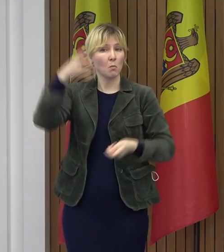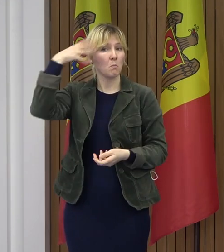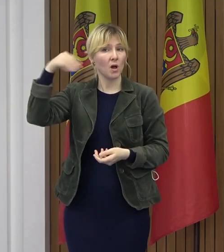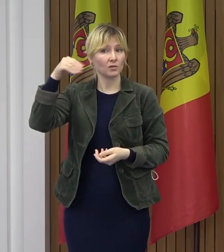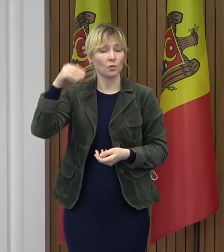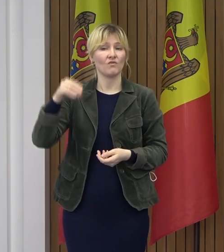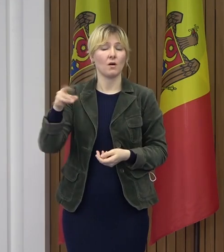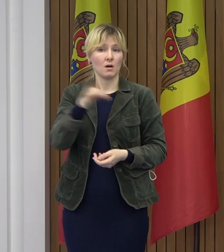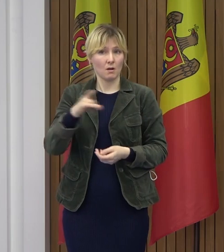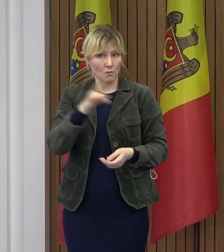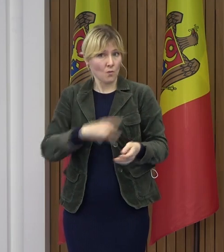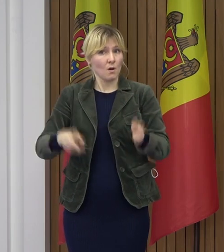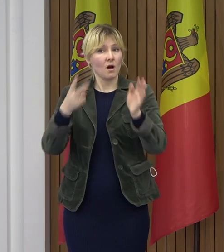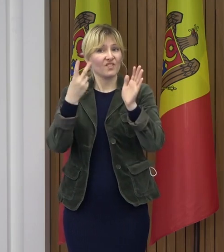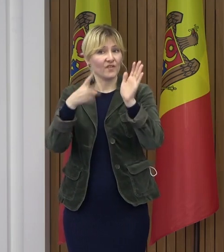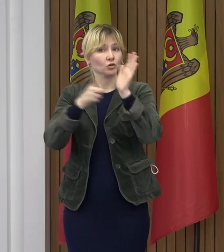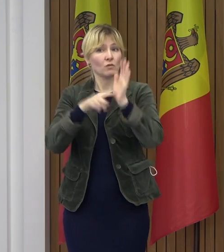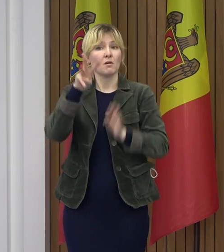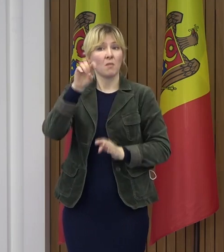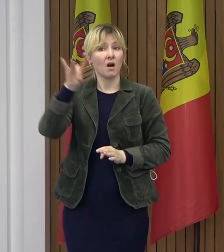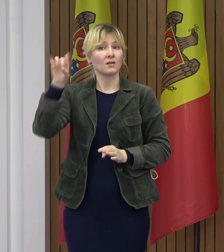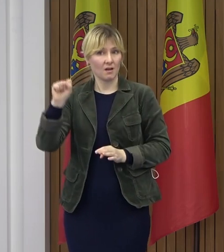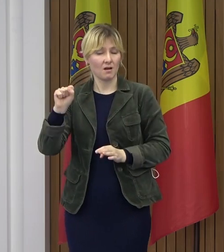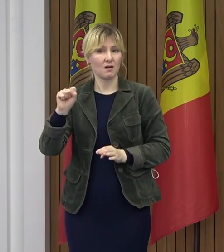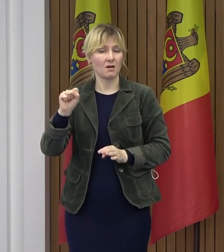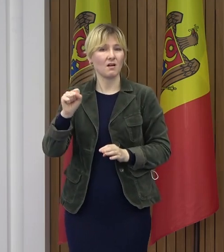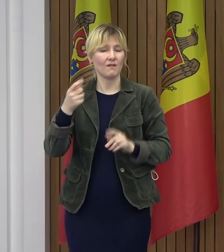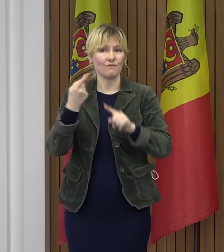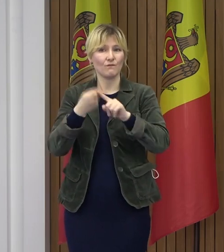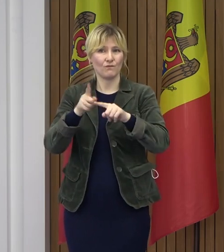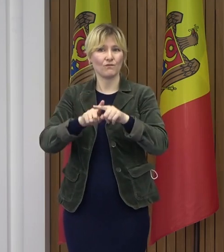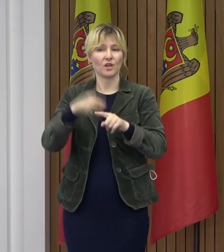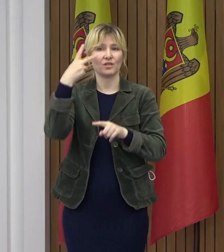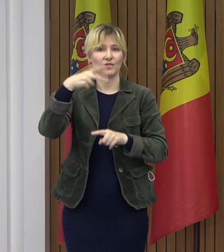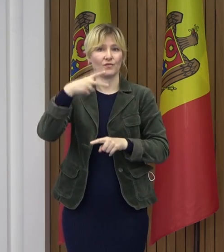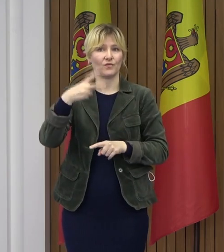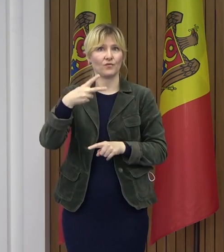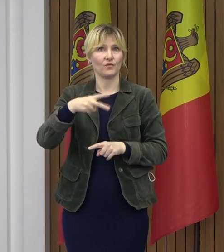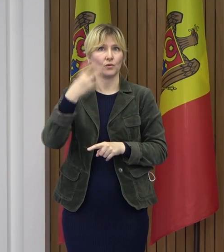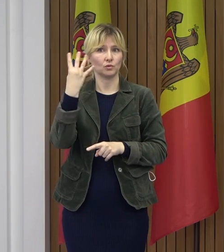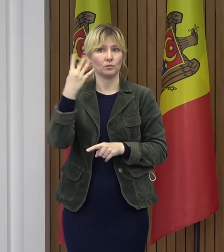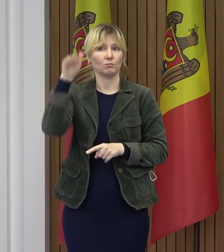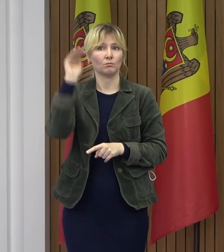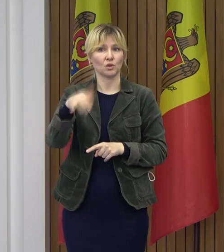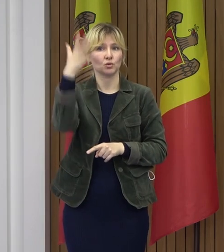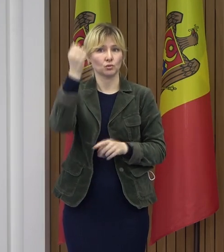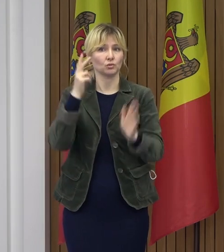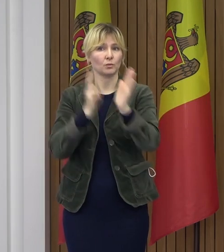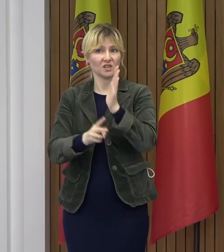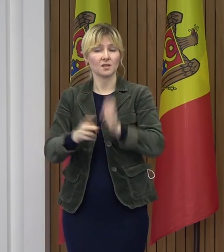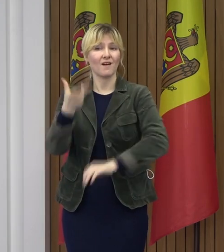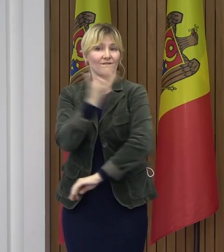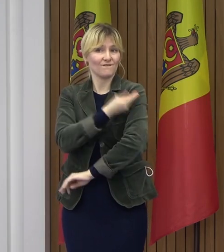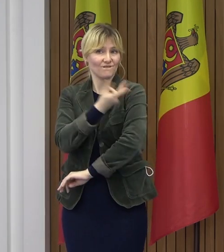26 martie, acele 24.570